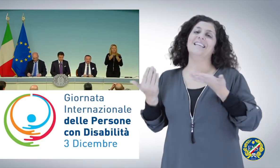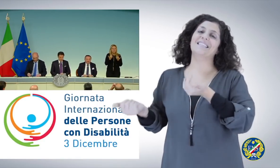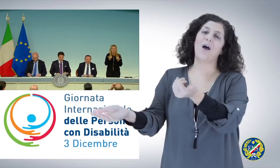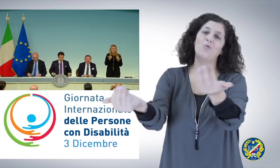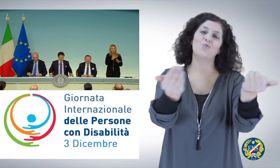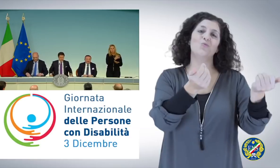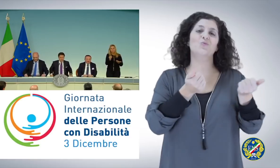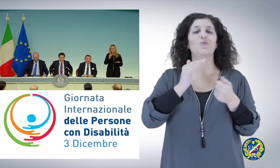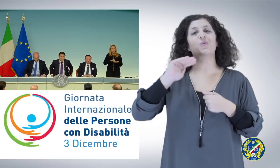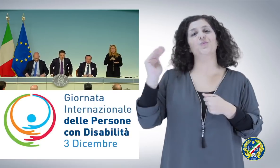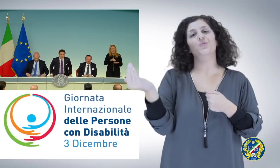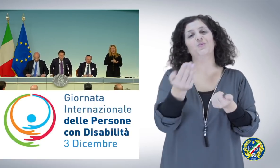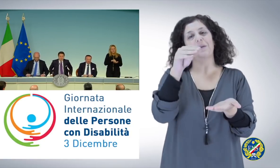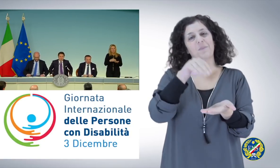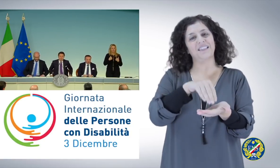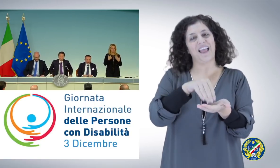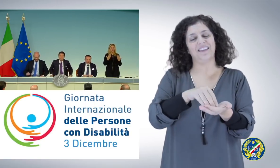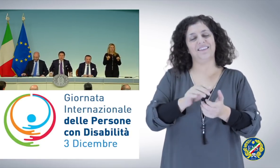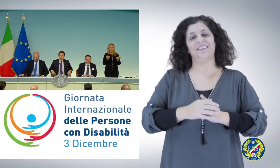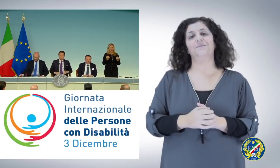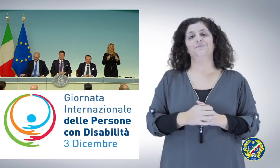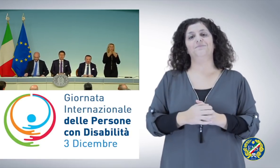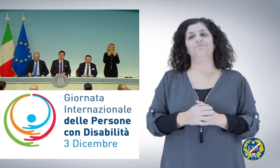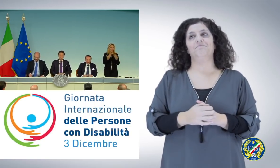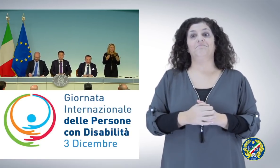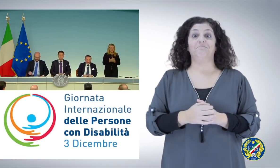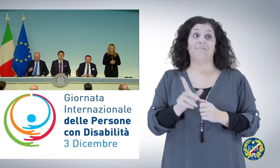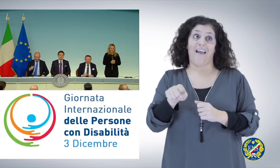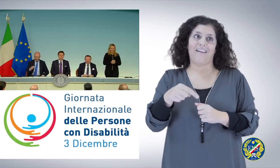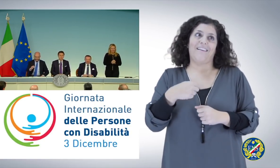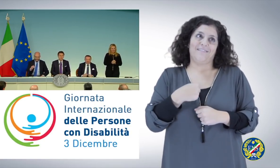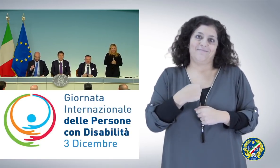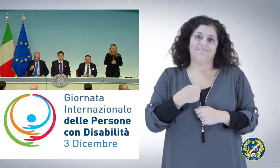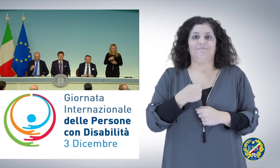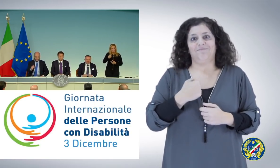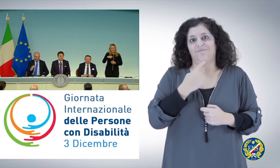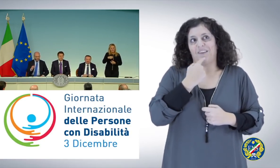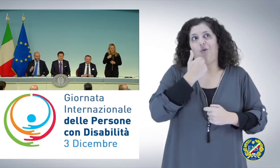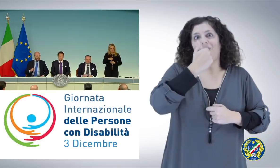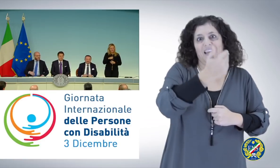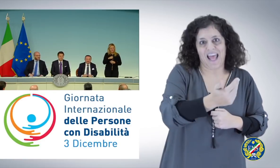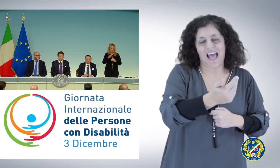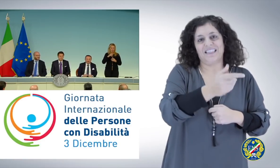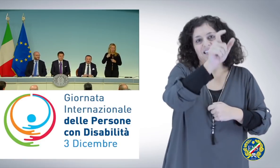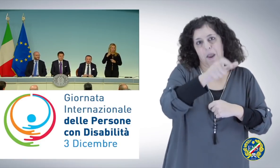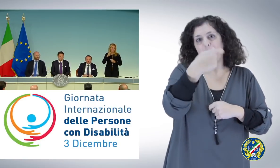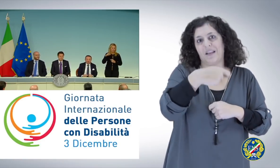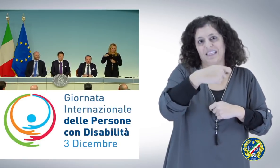a tutti i presenti. Anch'io saluto e ringrazio il Presidente Conte, il Ministro Fontana, con cui